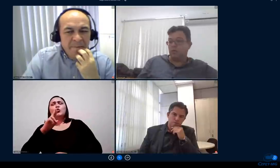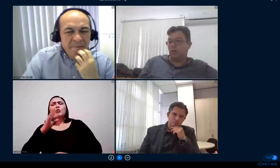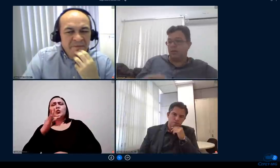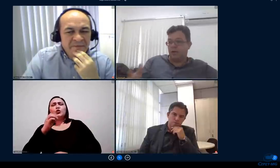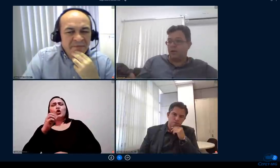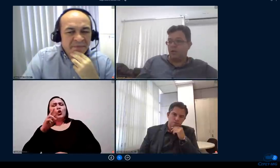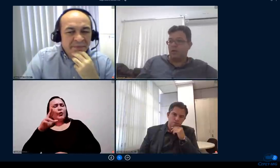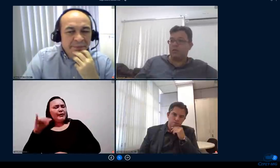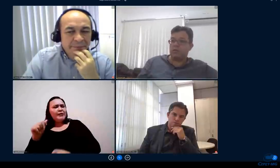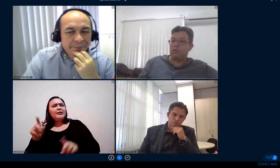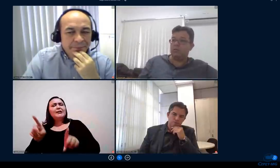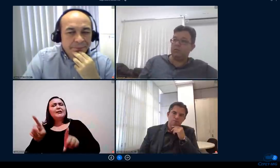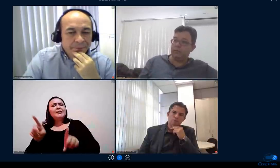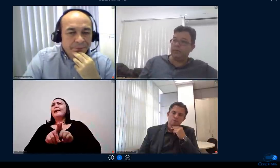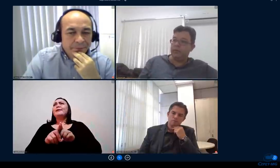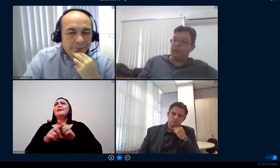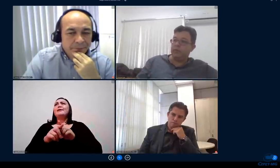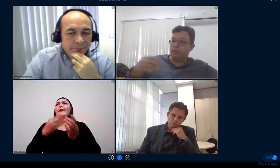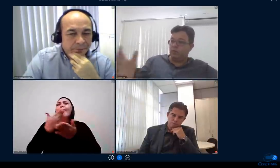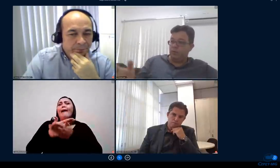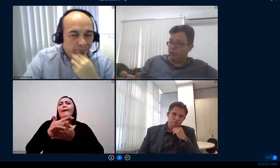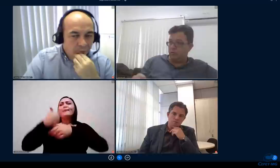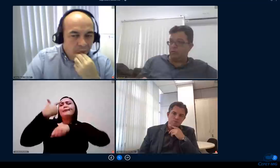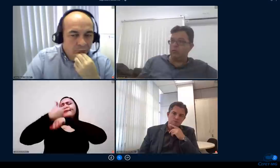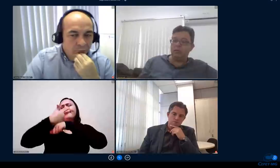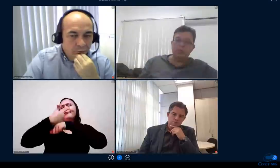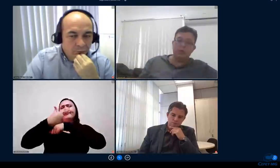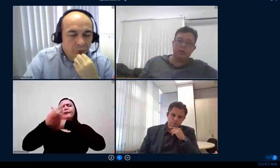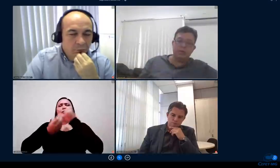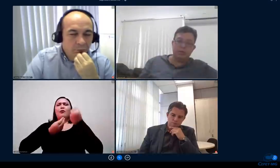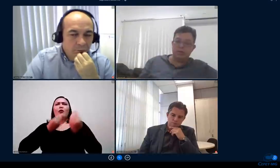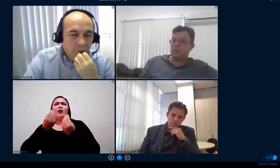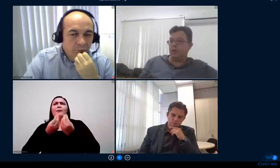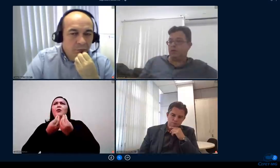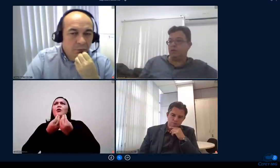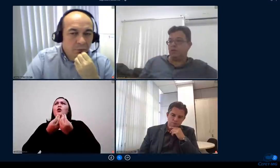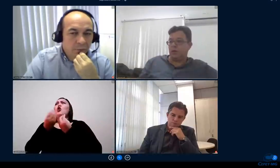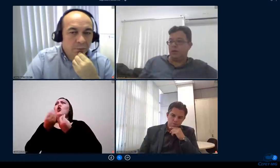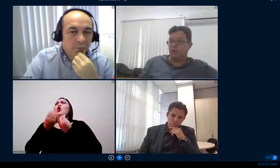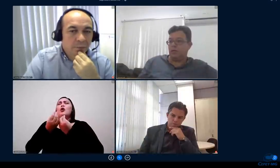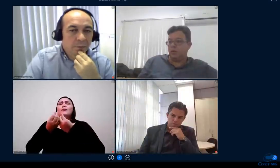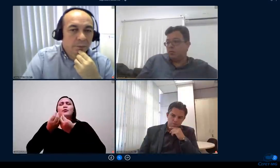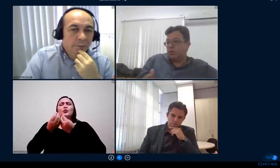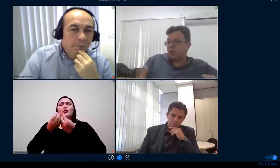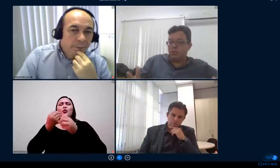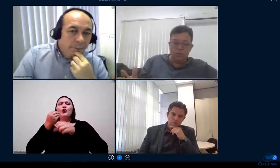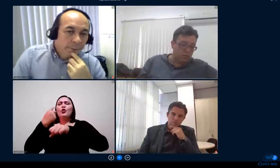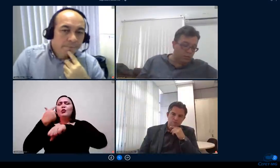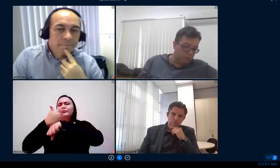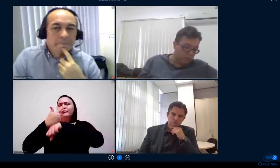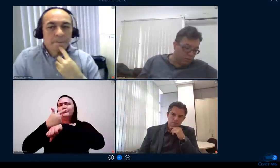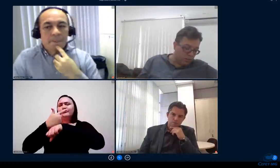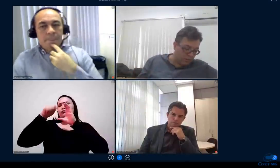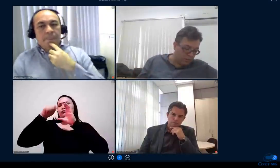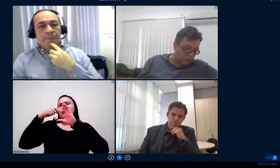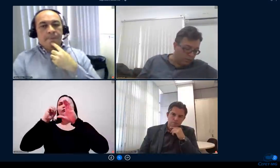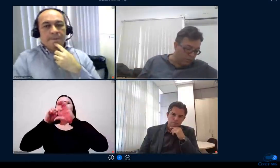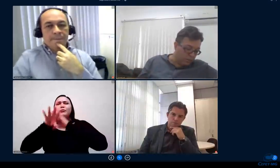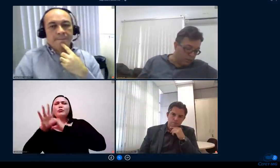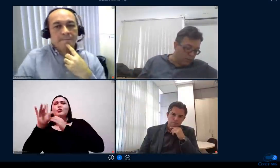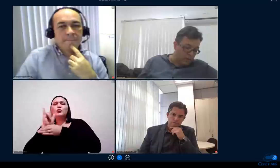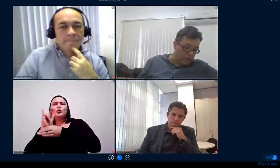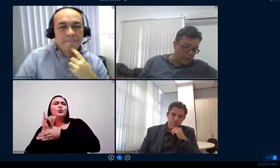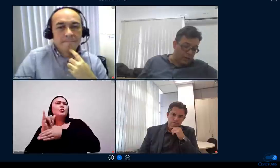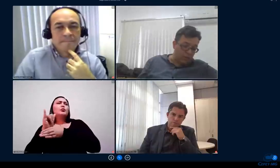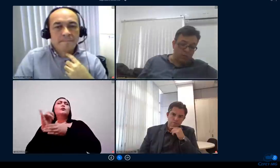gravar aulas como subir um vídeo do YouTube para o seu ambiente virtual né como usar o Moodle e o Google Classroom